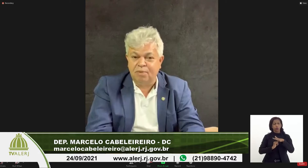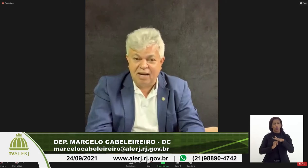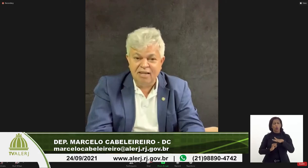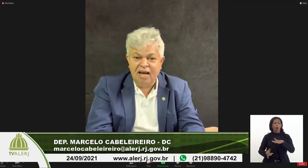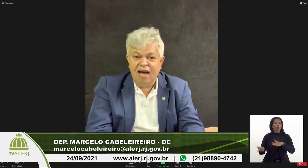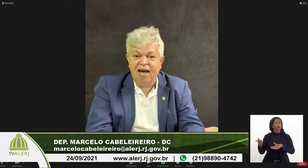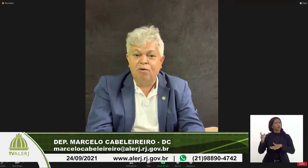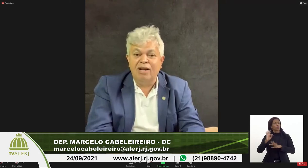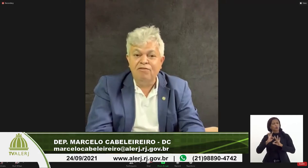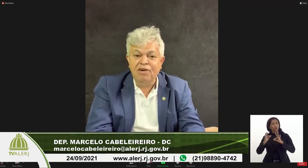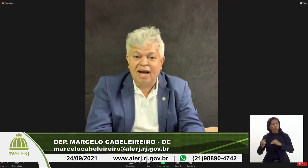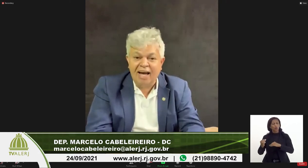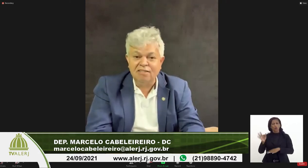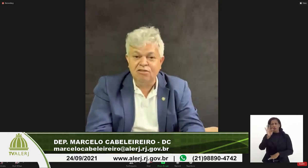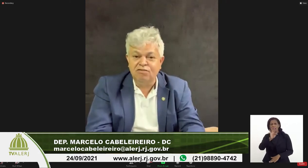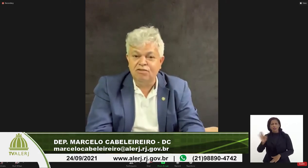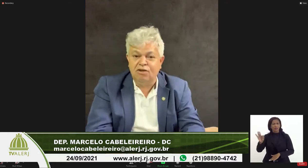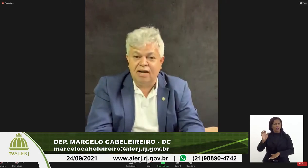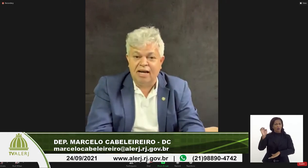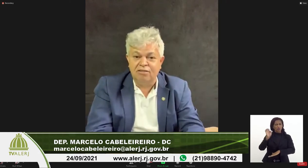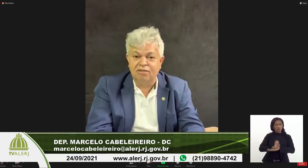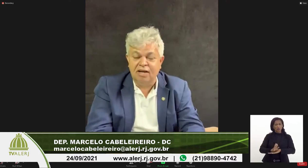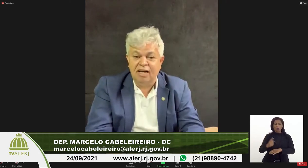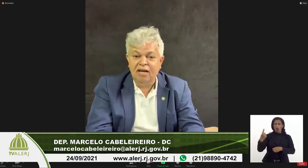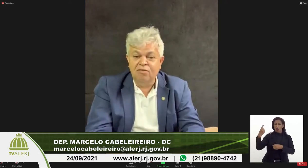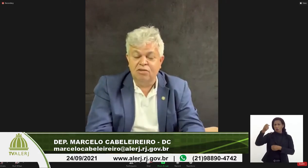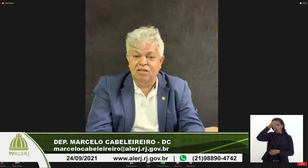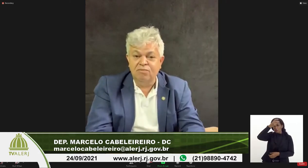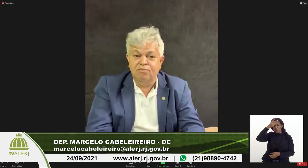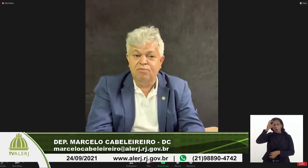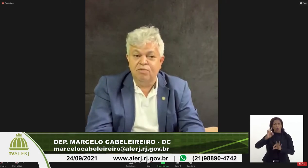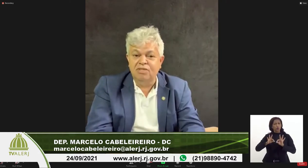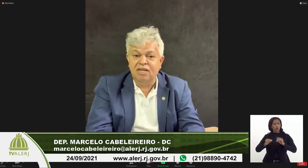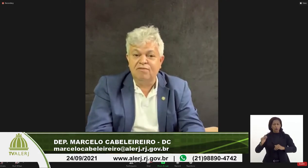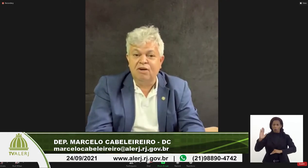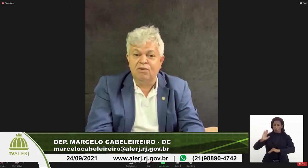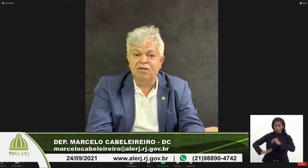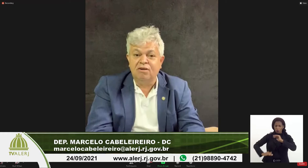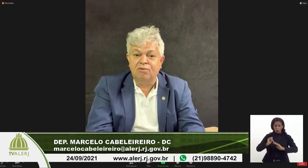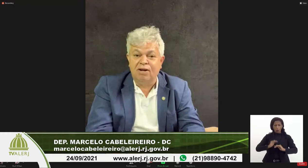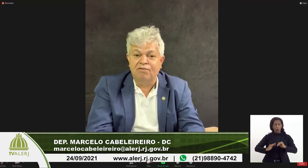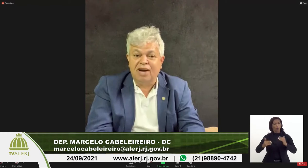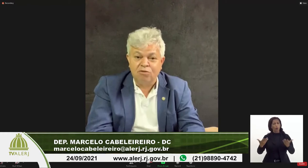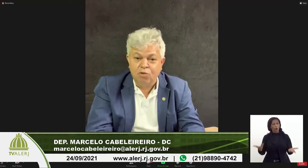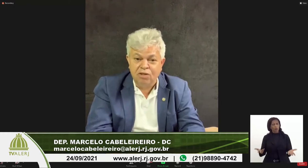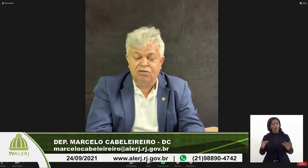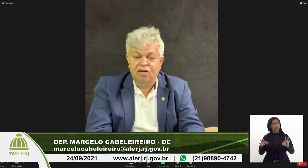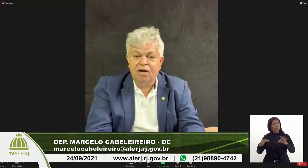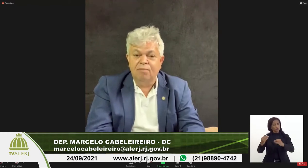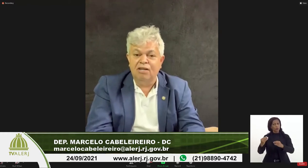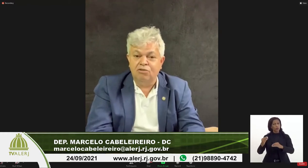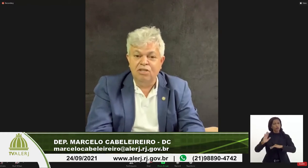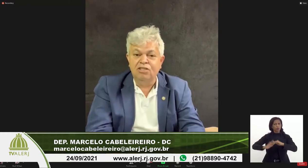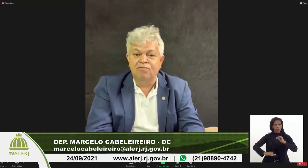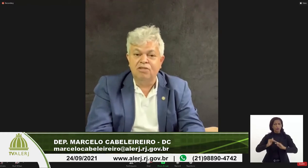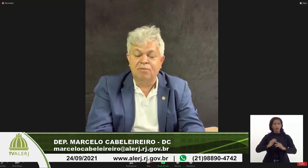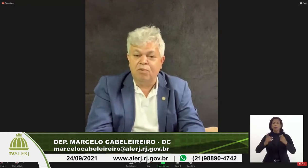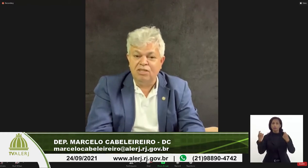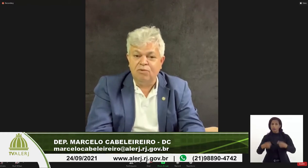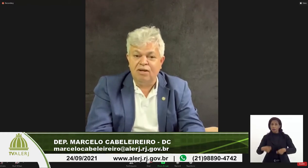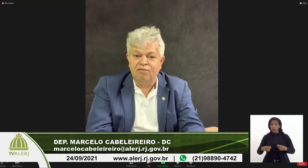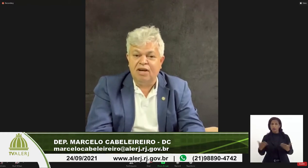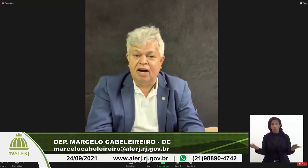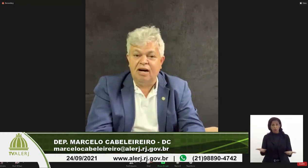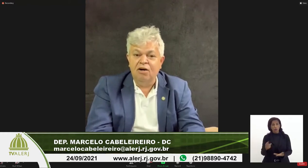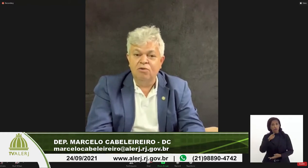municipais qualificar seus funcionários você não vão dizer que vai qualificar todos mas hoje você